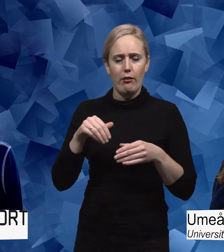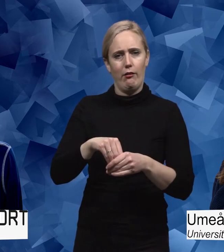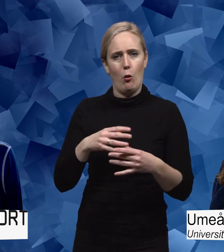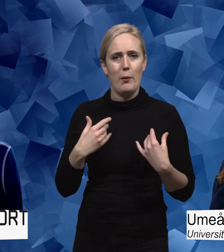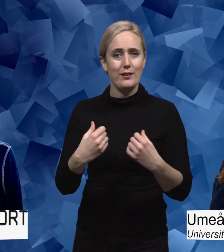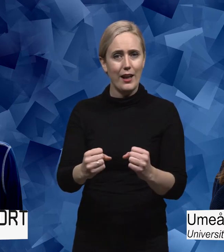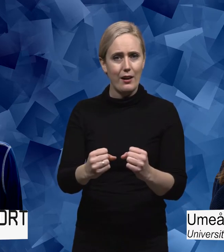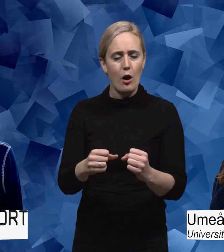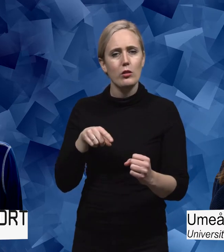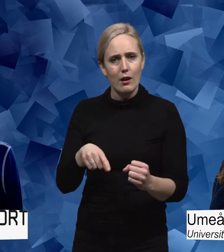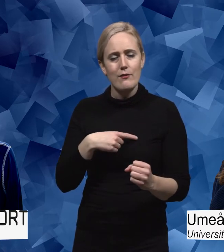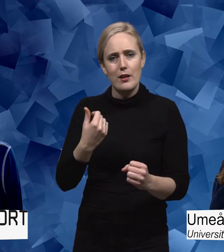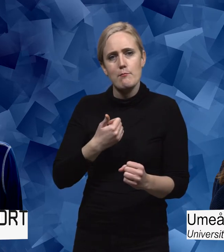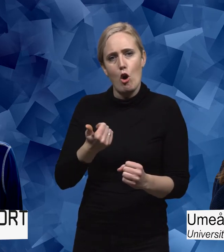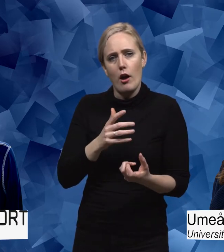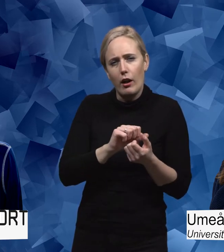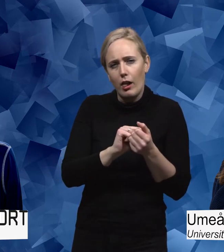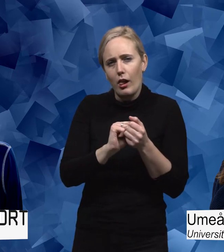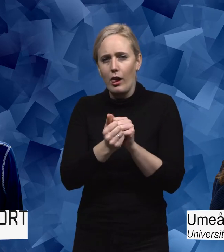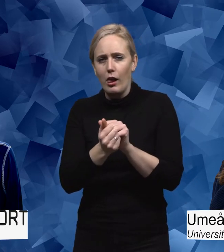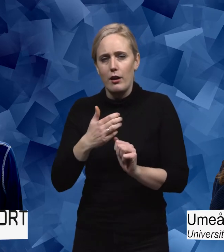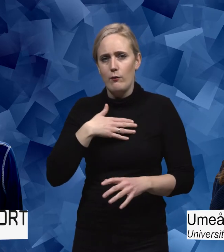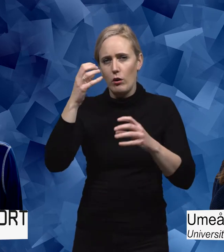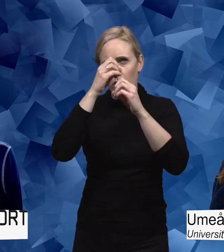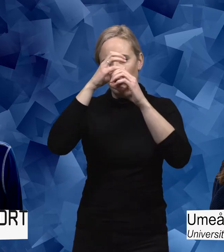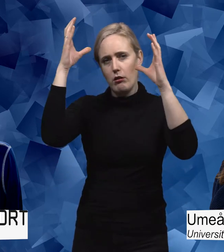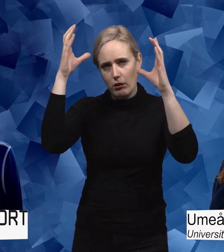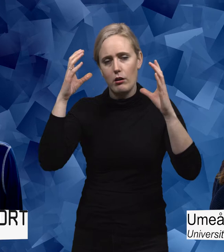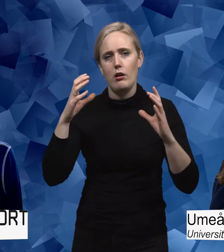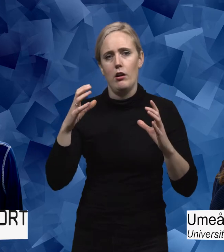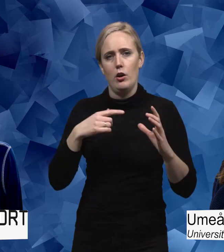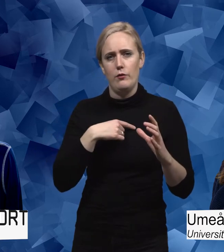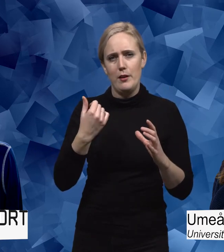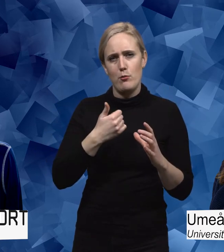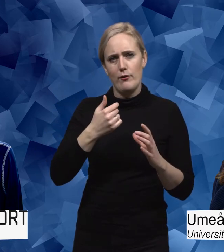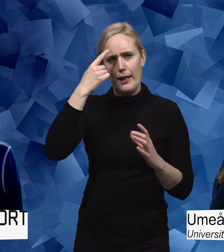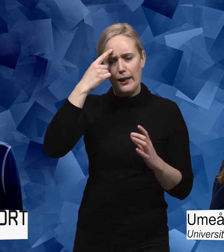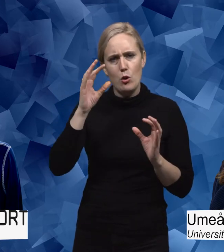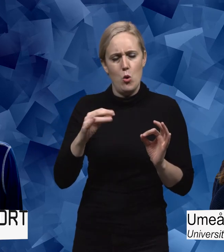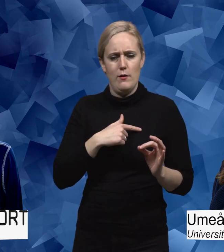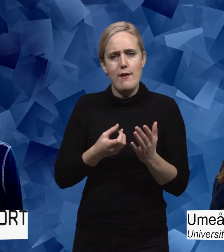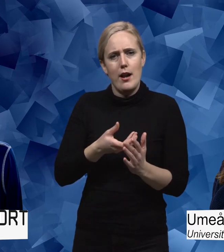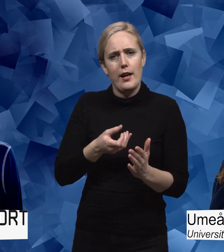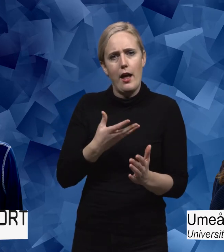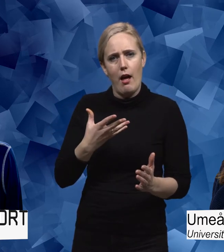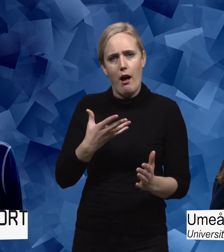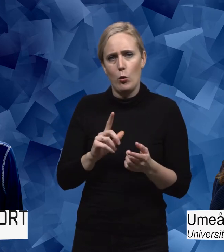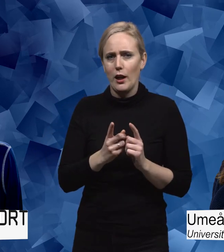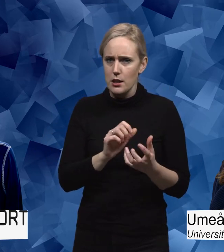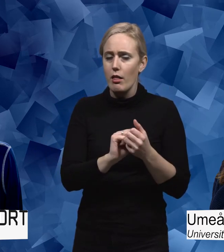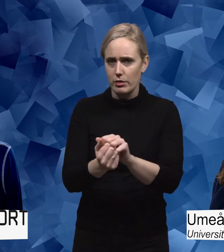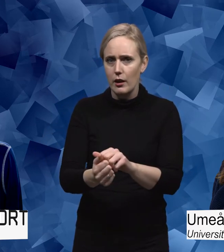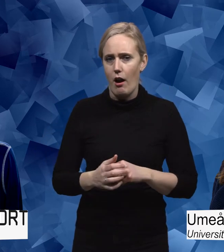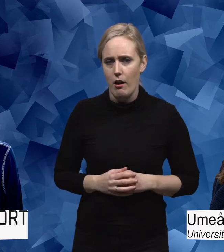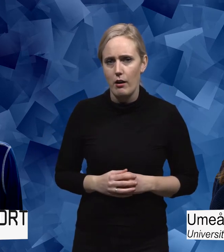kan prestera den. Där behöver vi omvärdera våra föreställningar. Vi behöver konfrontera dem och kanske ifrågasätta dem.